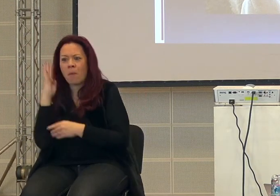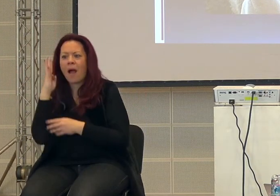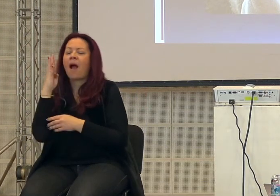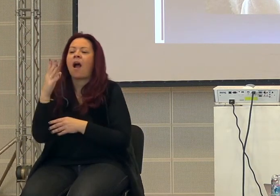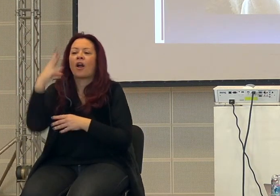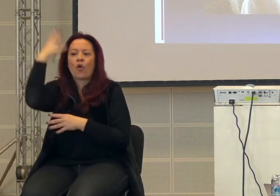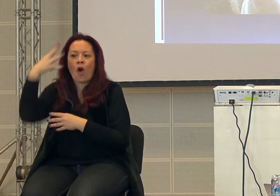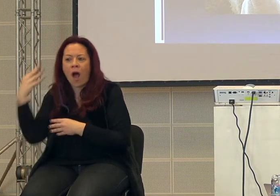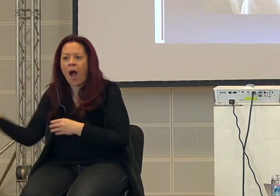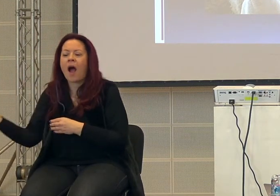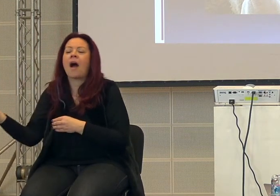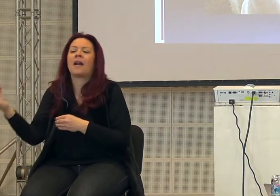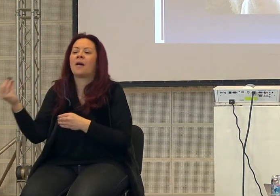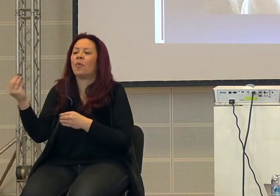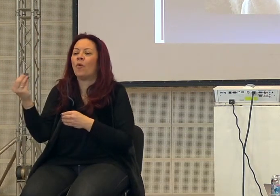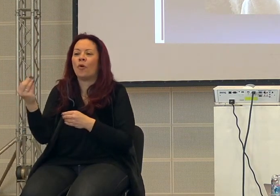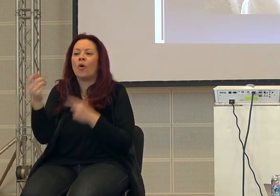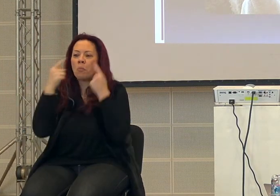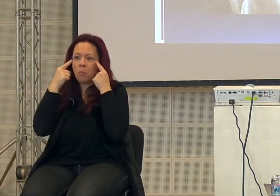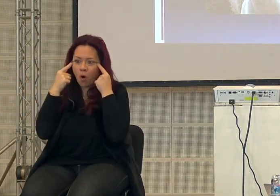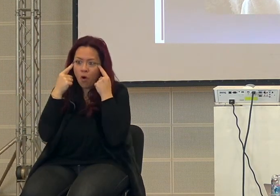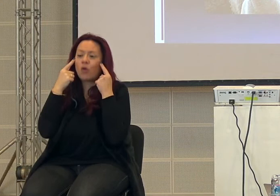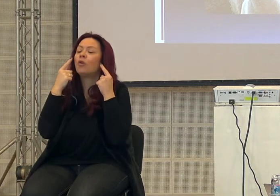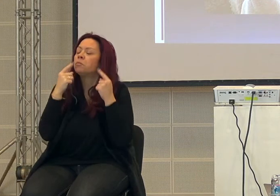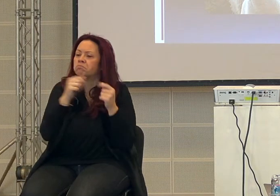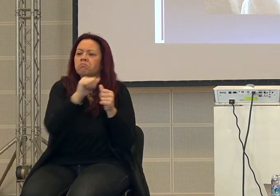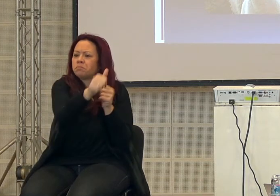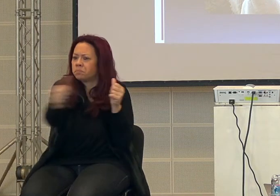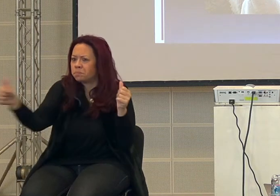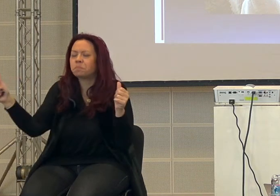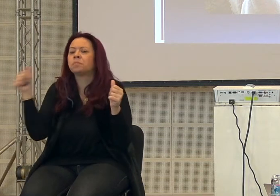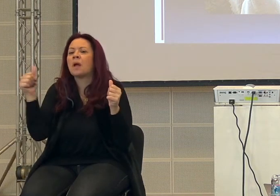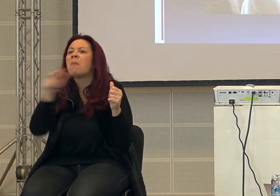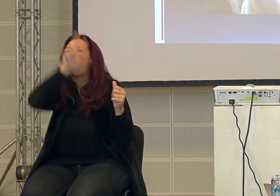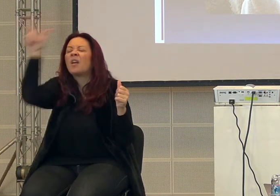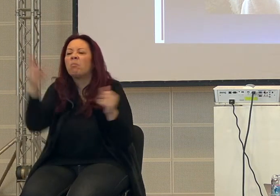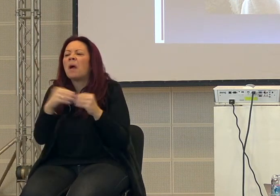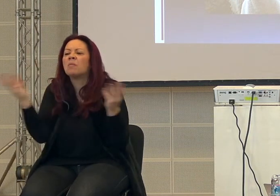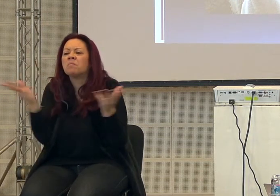a quello arabo, a quello mongolo, insomma, che poi si sono alternati, ma che cos'erano gli imperi?